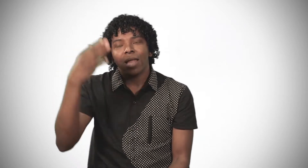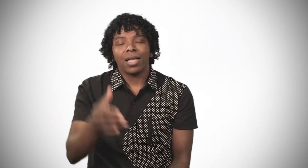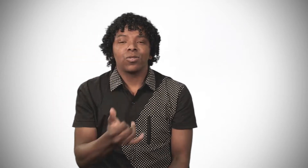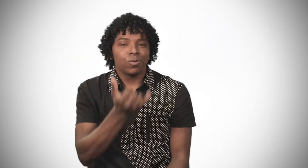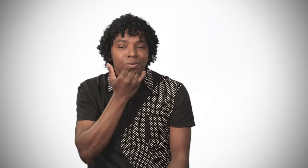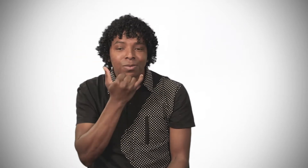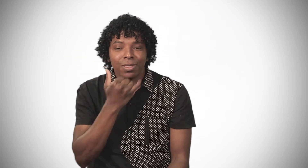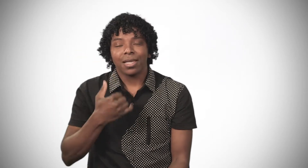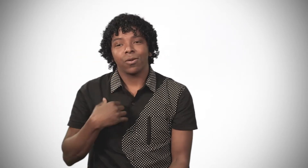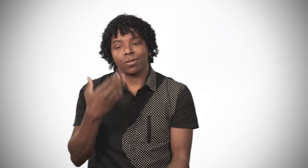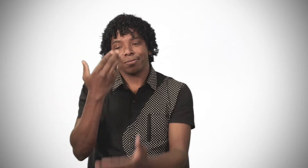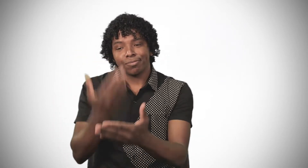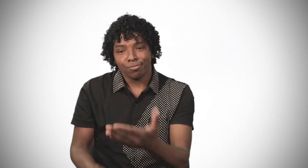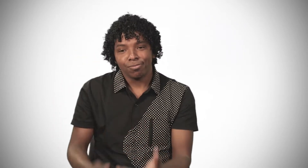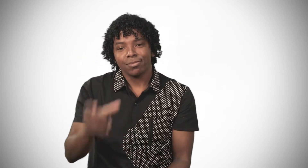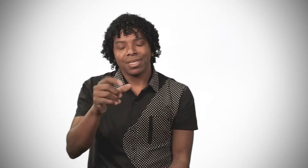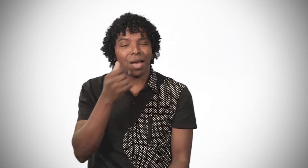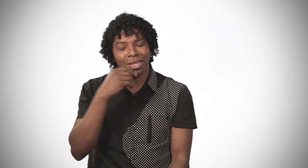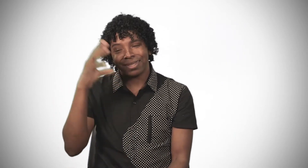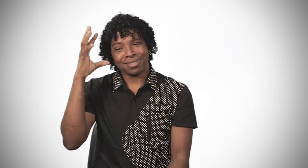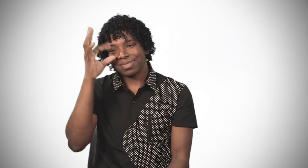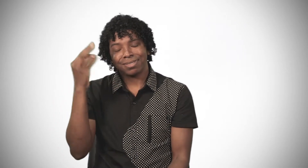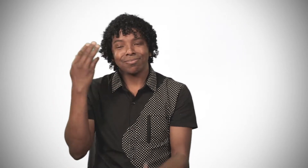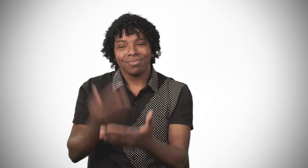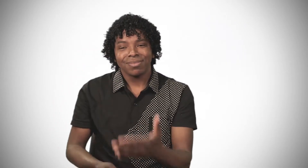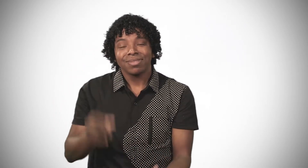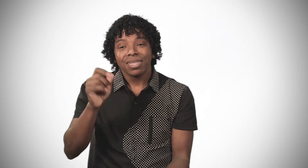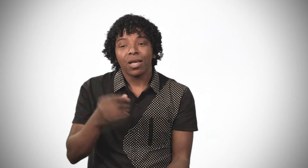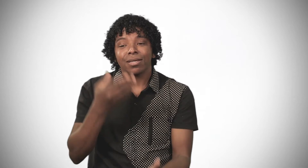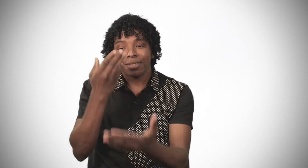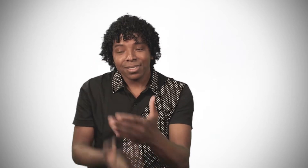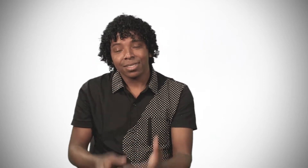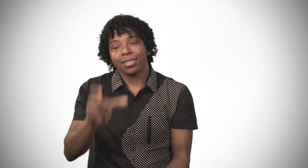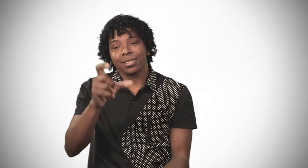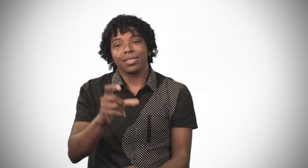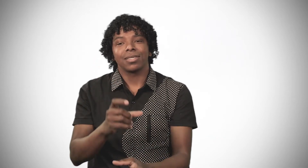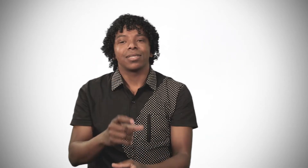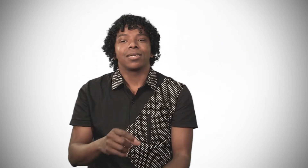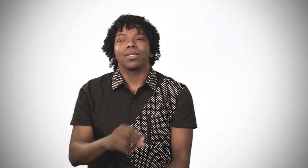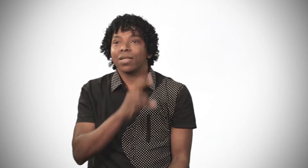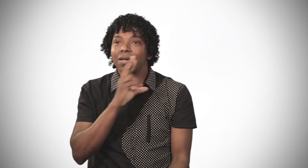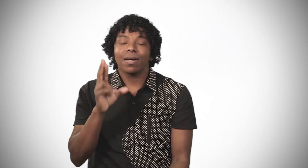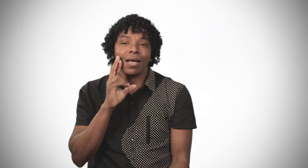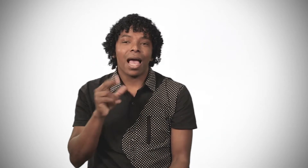a carteirinha? Só que a moça não conseguiu entender. E eu falei, perdi a carteirinha. Não adiantou. A moça do restaurante tentou escrever.